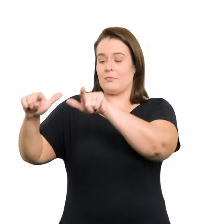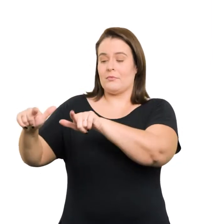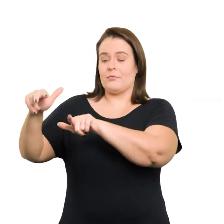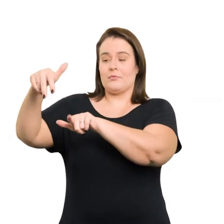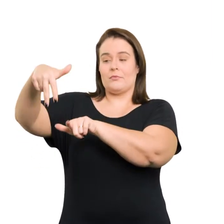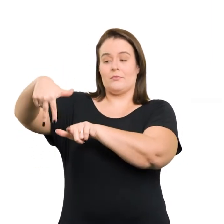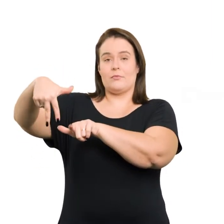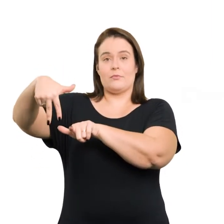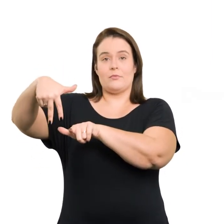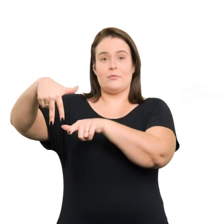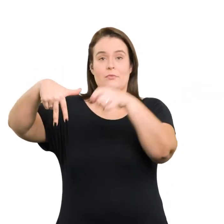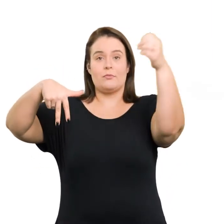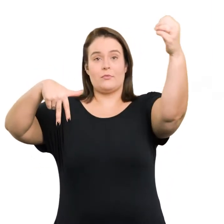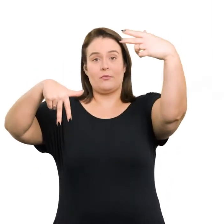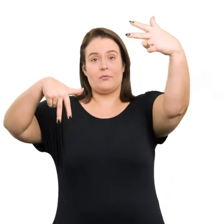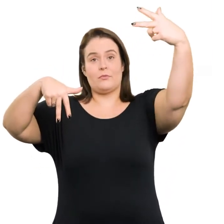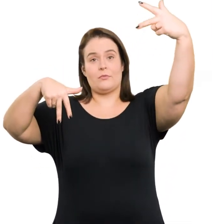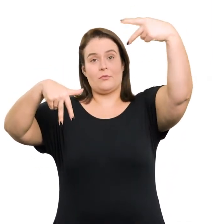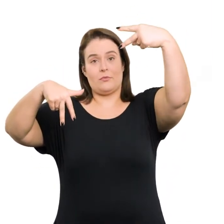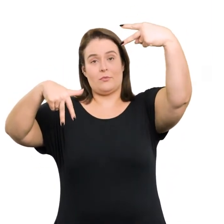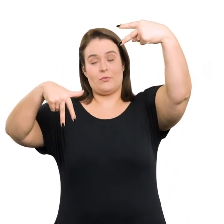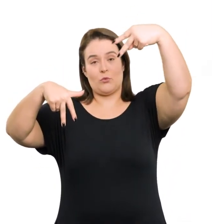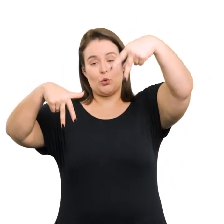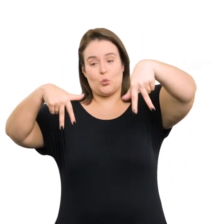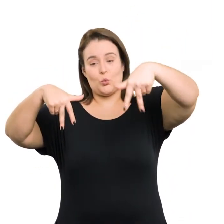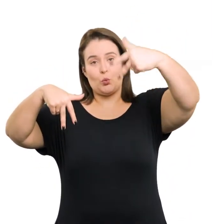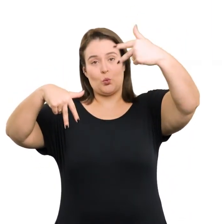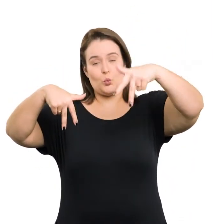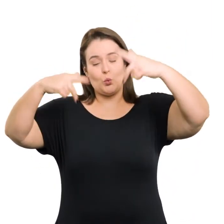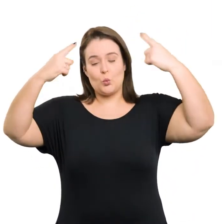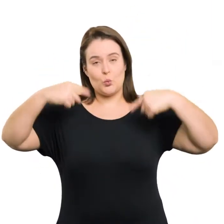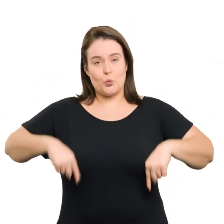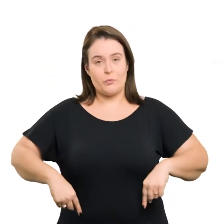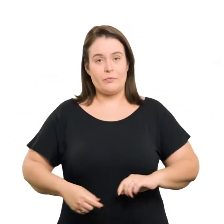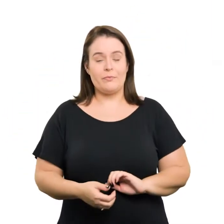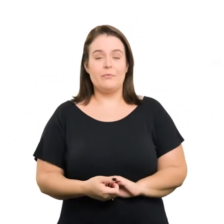E com foco de luz iluminando-o da cabeça aos pés